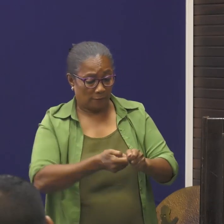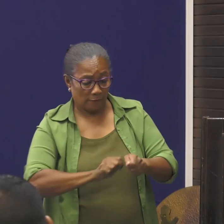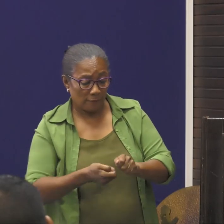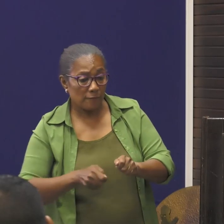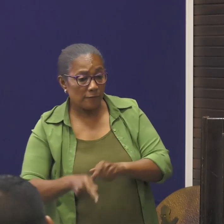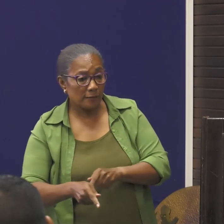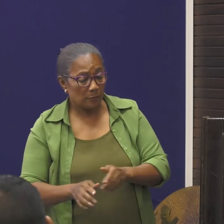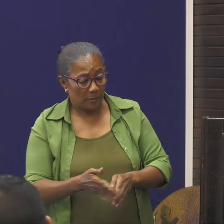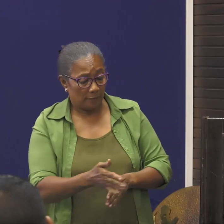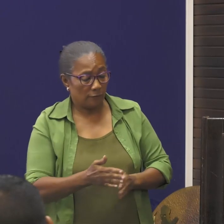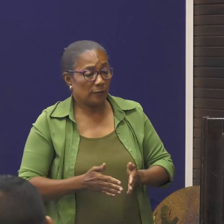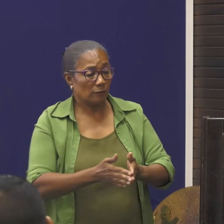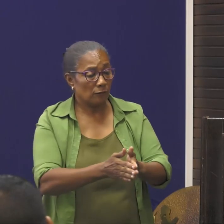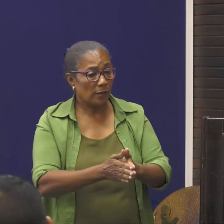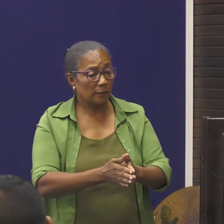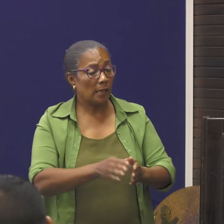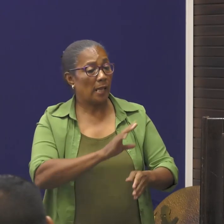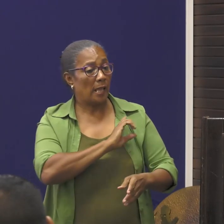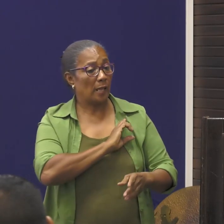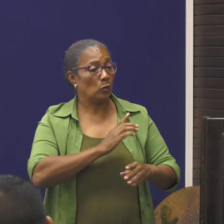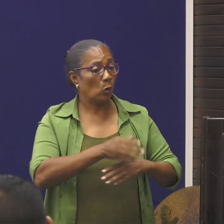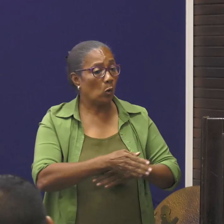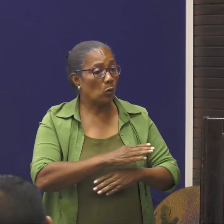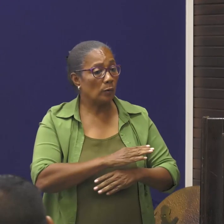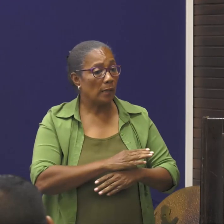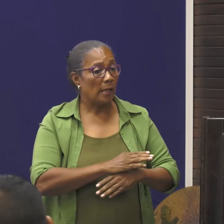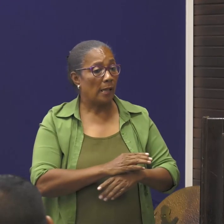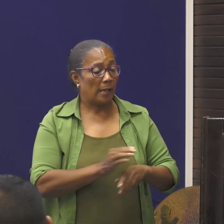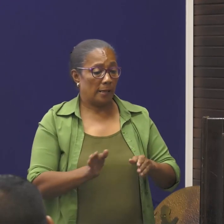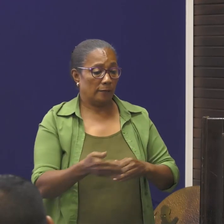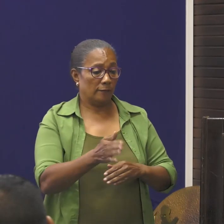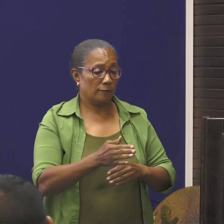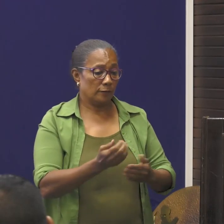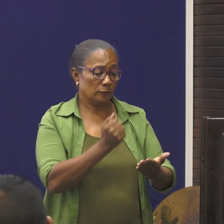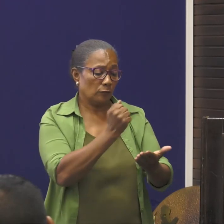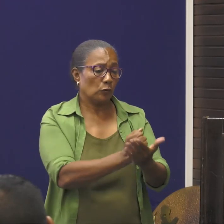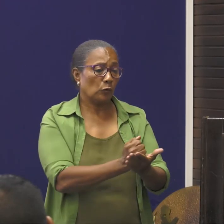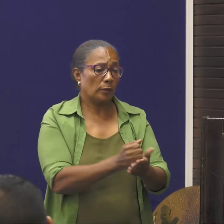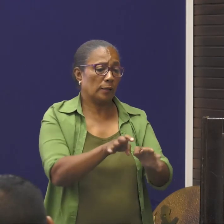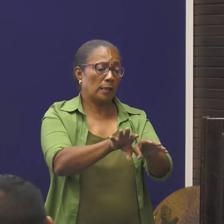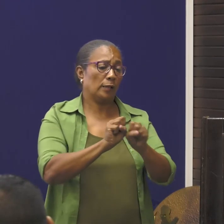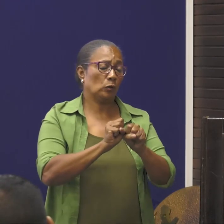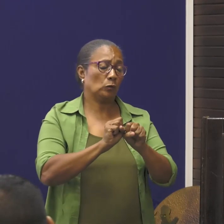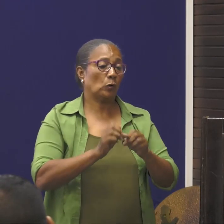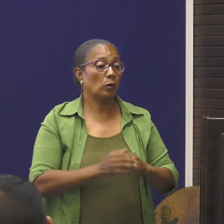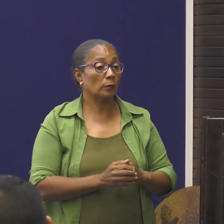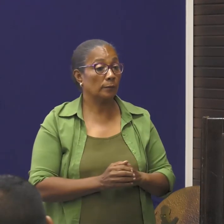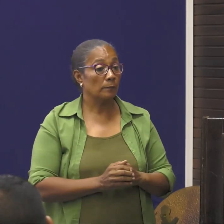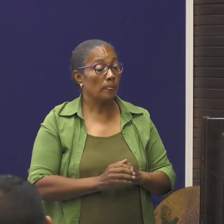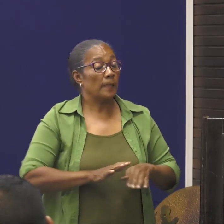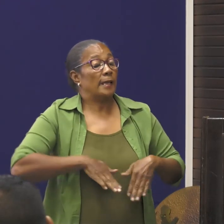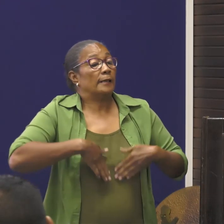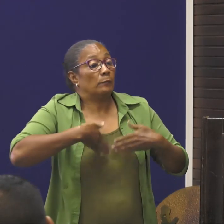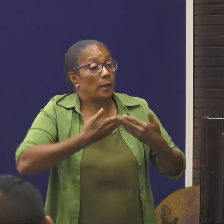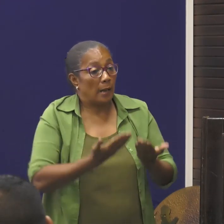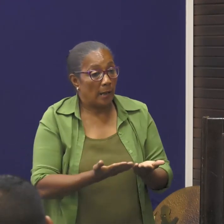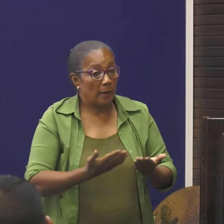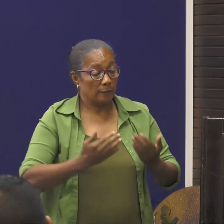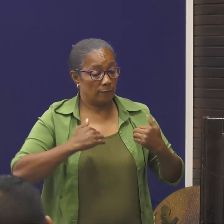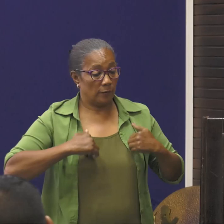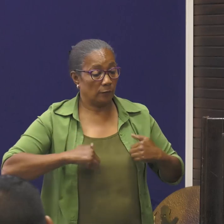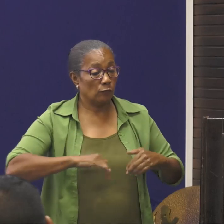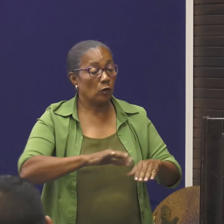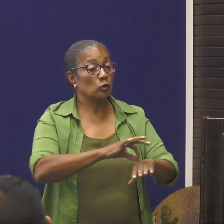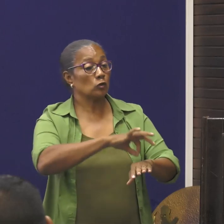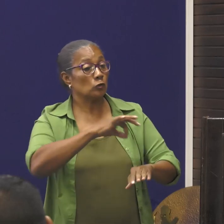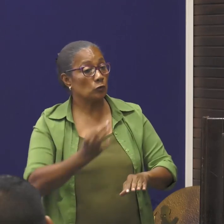vissersvaartuig, en vervolgens, wordt de visvergunning ingetrokken. In het belang, van de volksgezondheid,